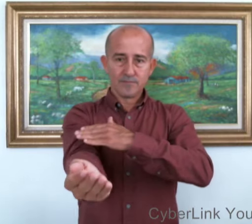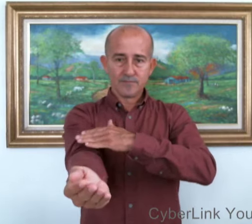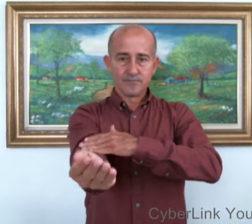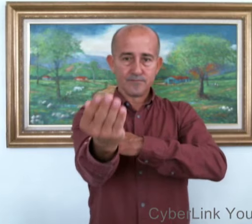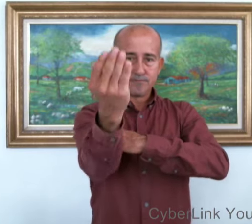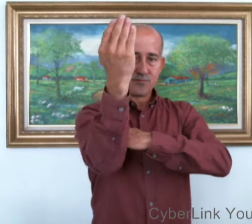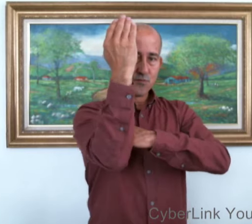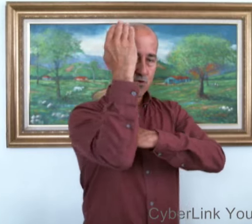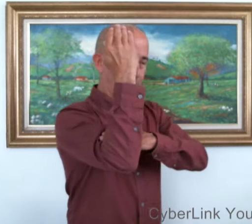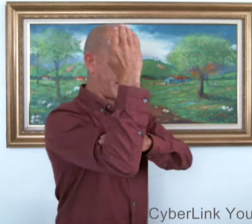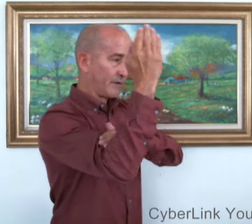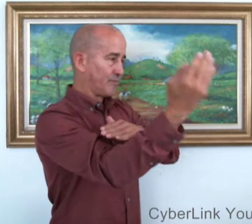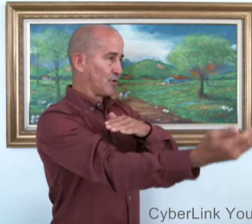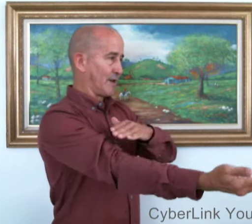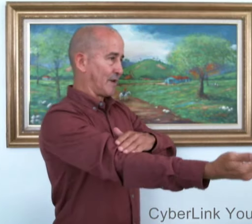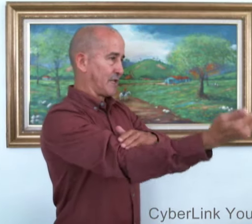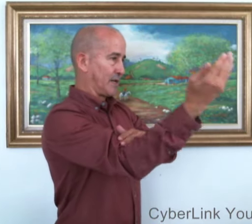Por la mañana.